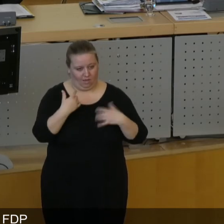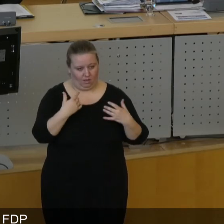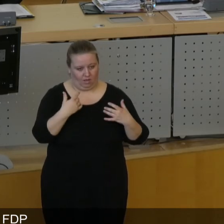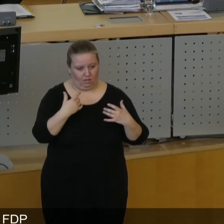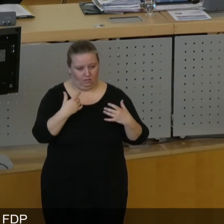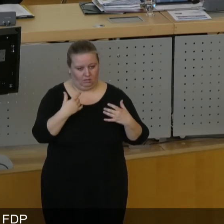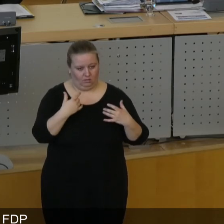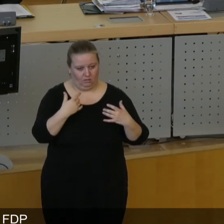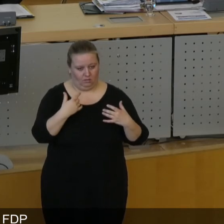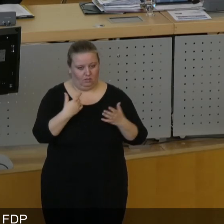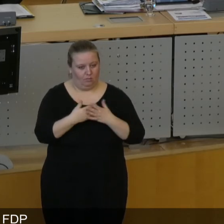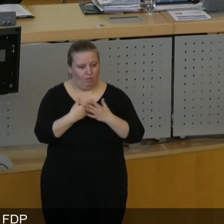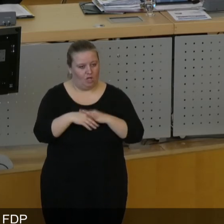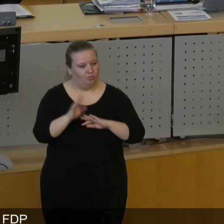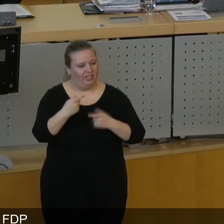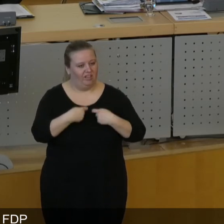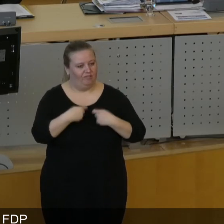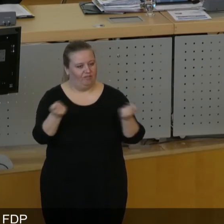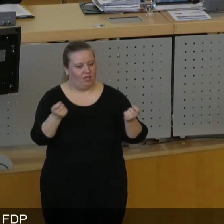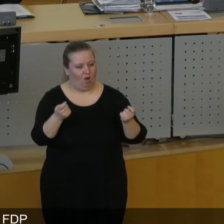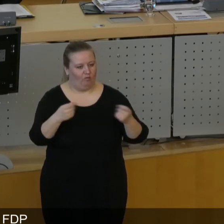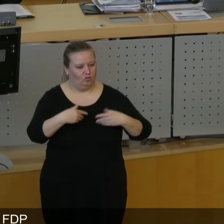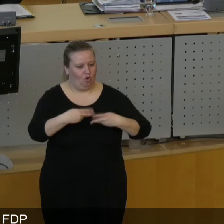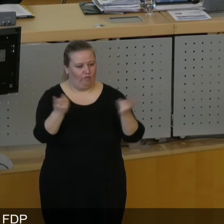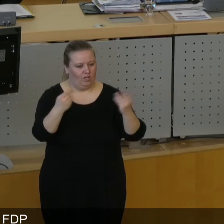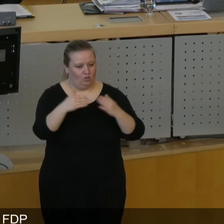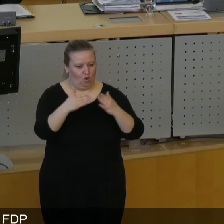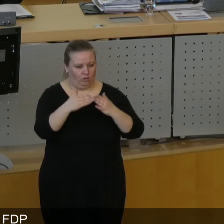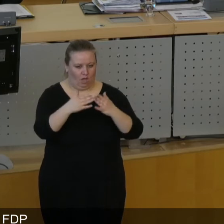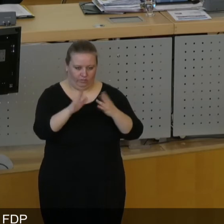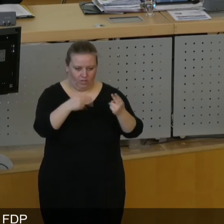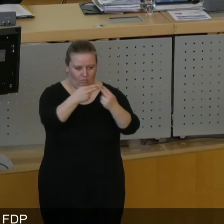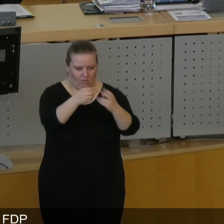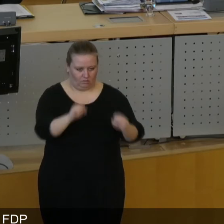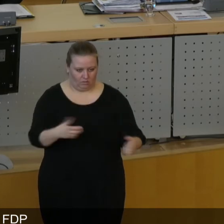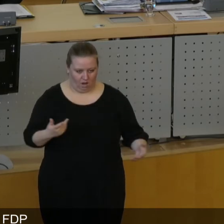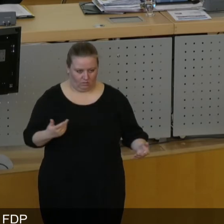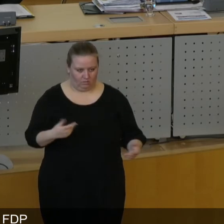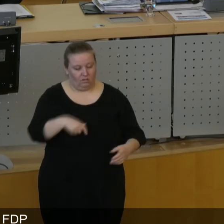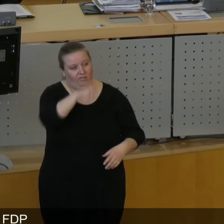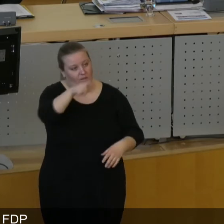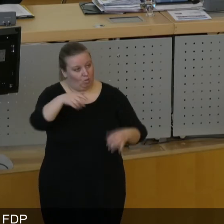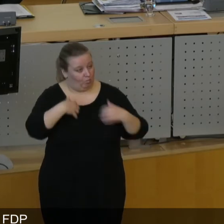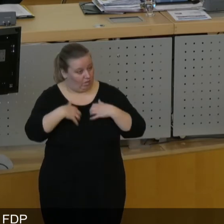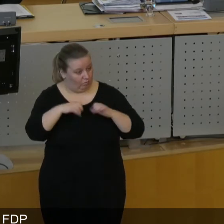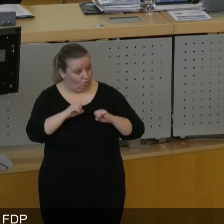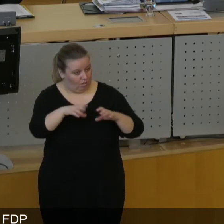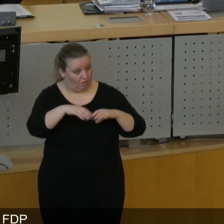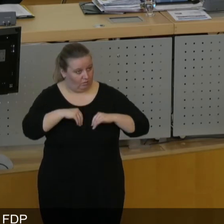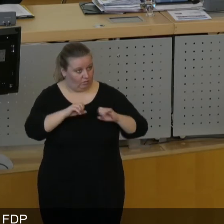verkaufsoffene Sonntage anzuschließen und ihm zu entsprechen. Sie hätten das Bürgerbegehren zulassen können.